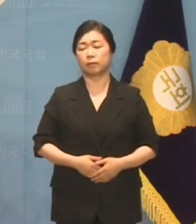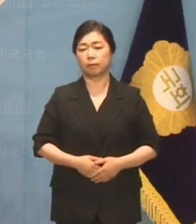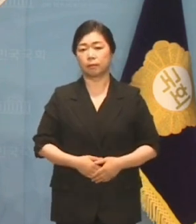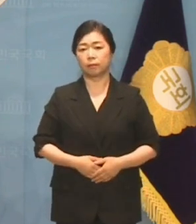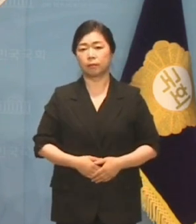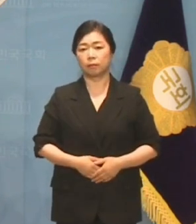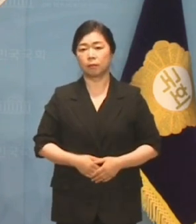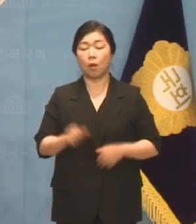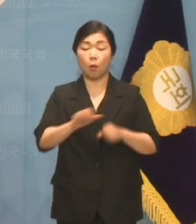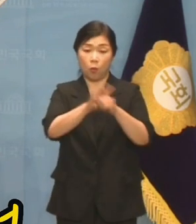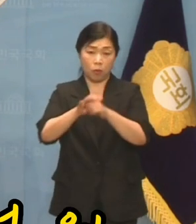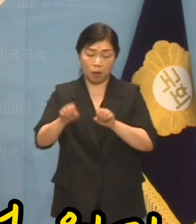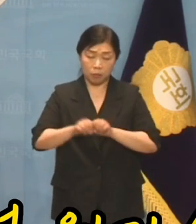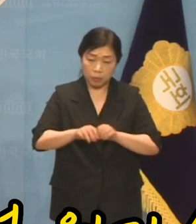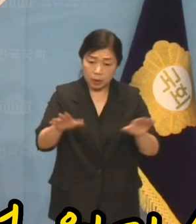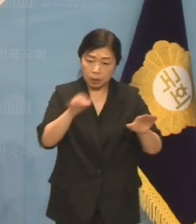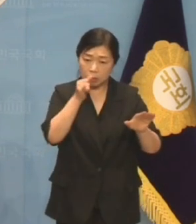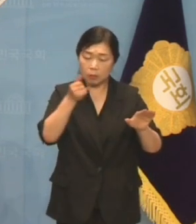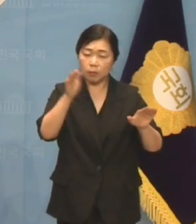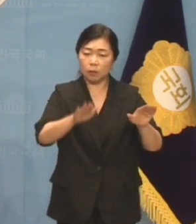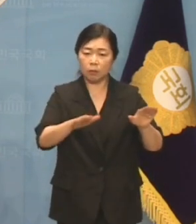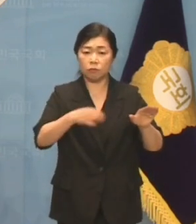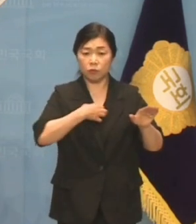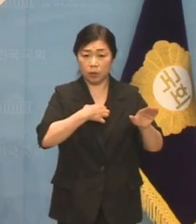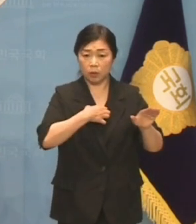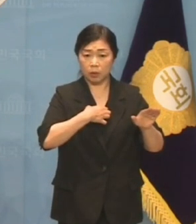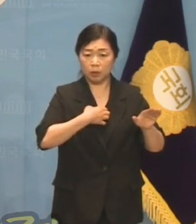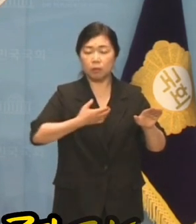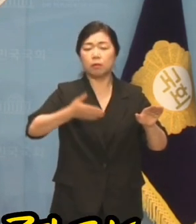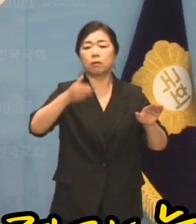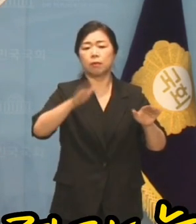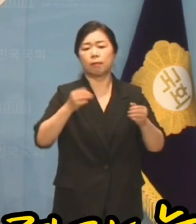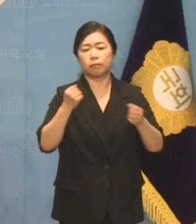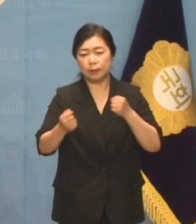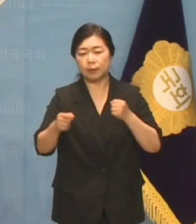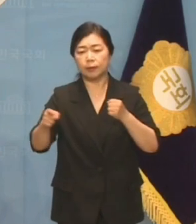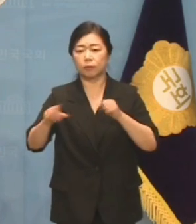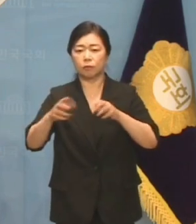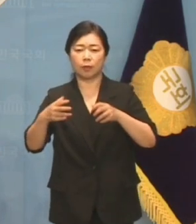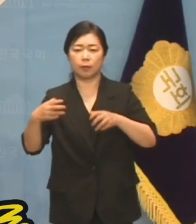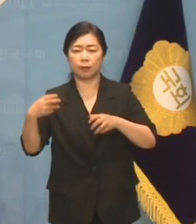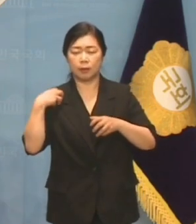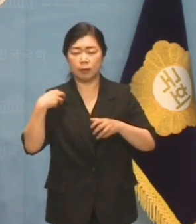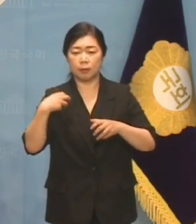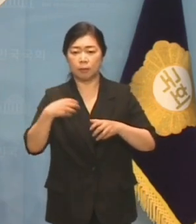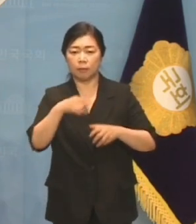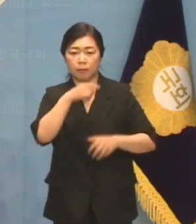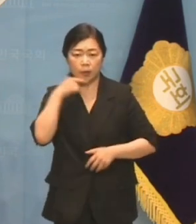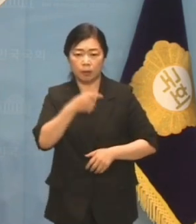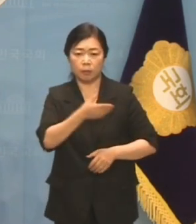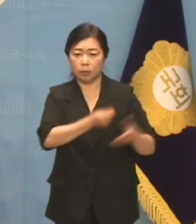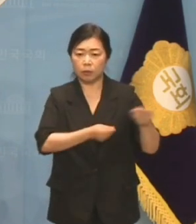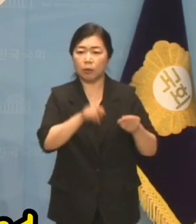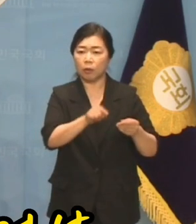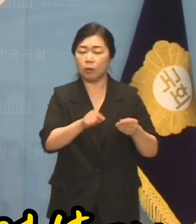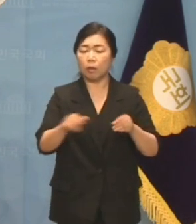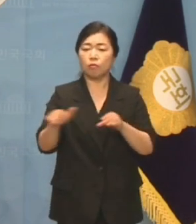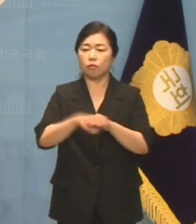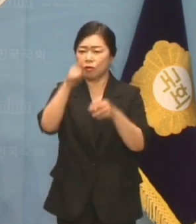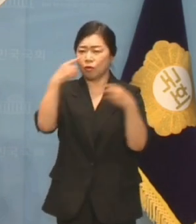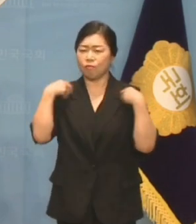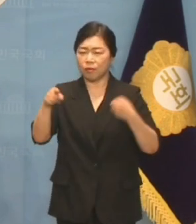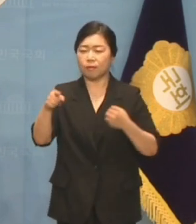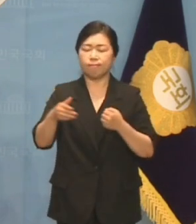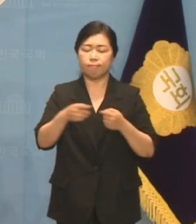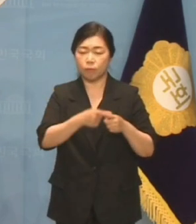코로나는 전 세계도 위기 속에서 민생과 경제를 지키려다 늘어난 국가 채무를 마치 문재인 정부가